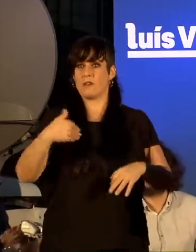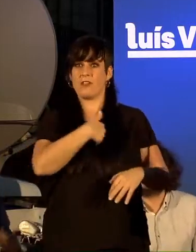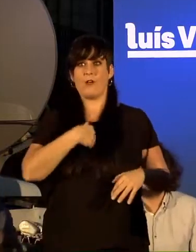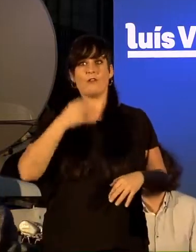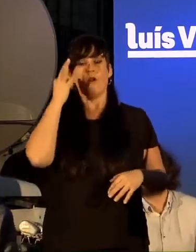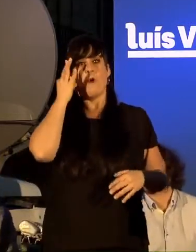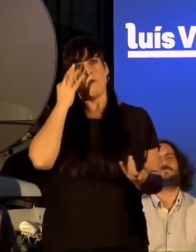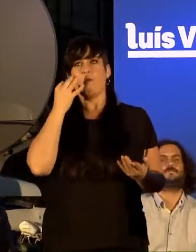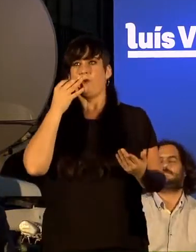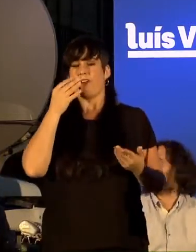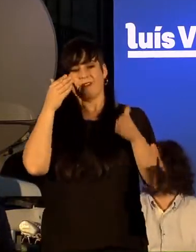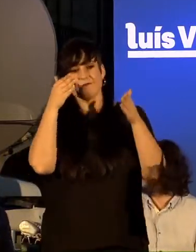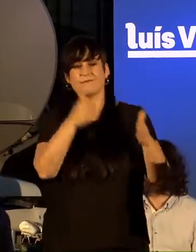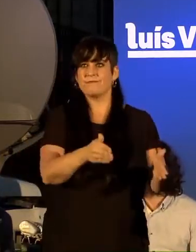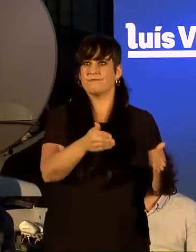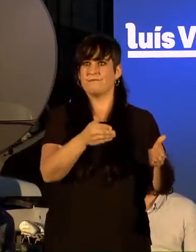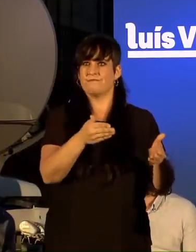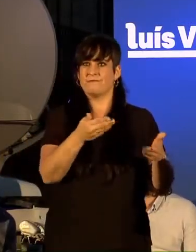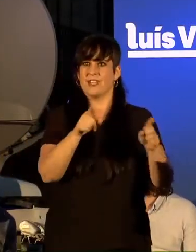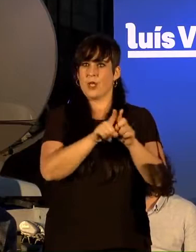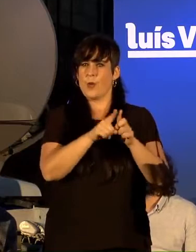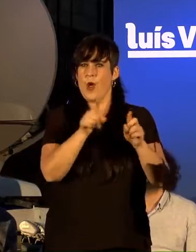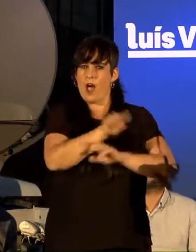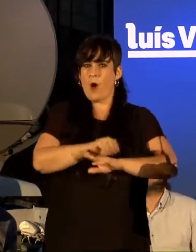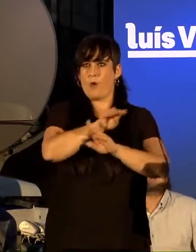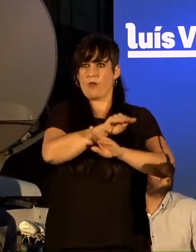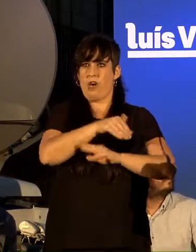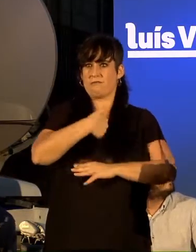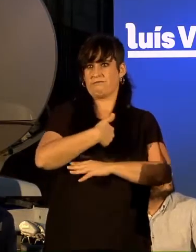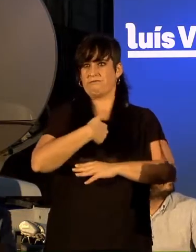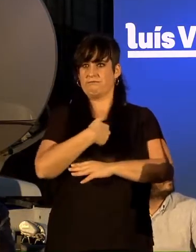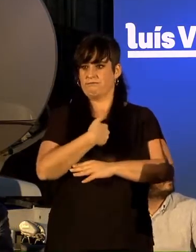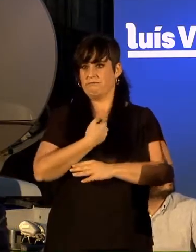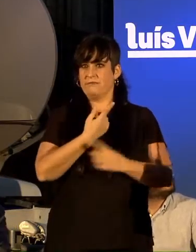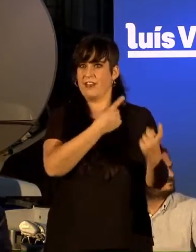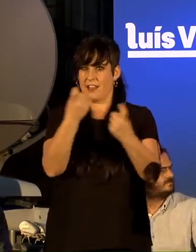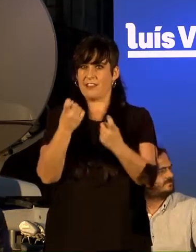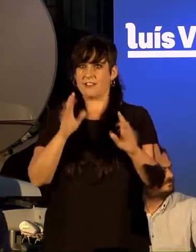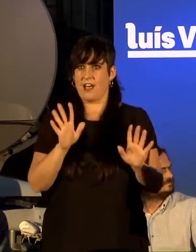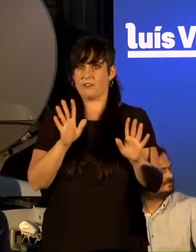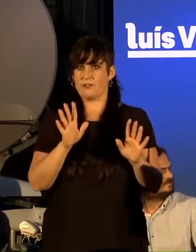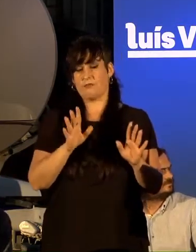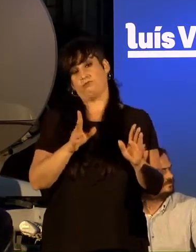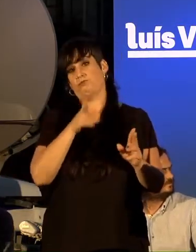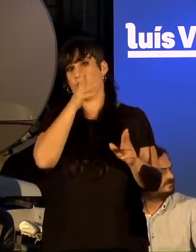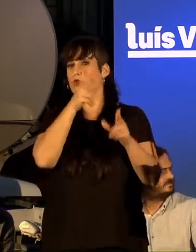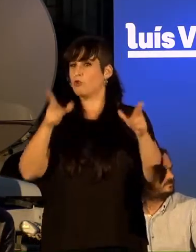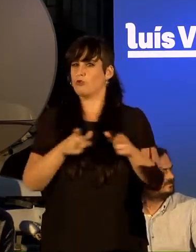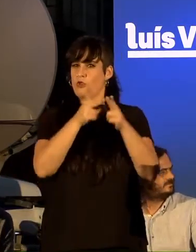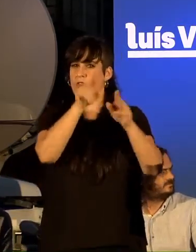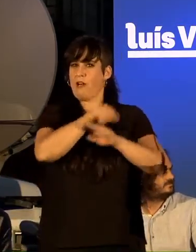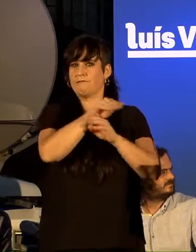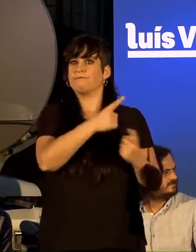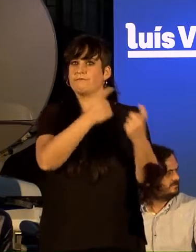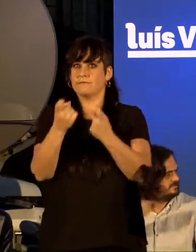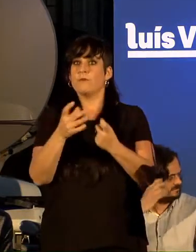tan invisibilizada, pero tan necesaria para manter a vida, para manter as sociedades, é o que fai que estemos en pé